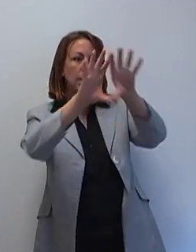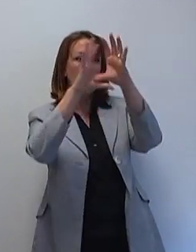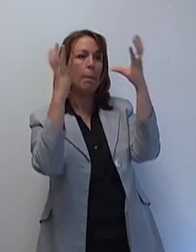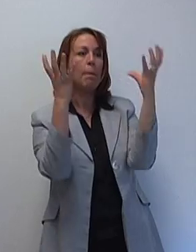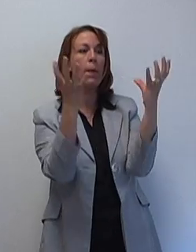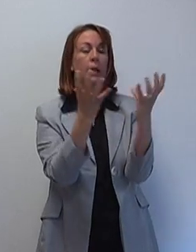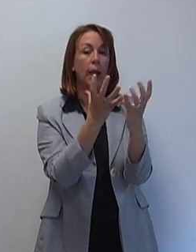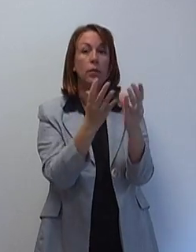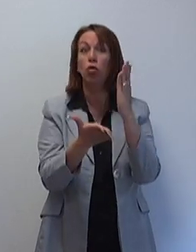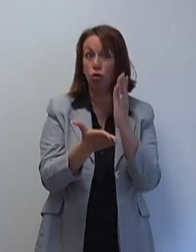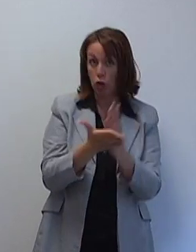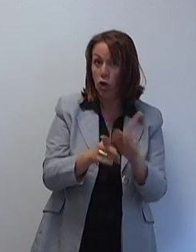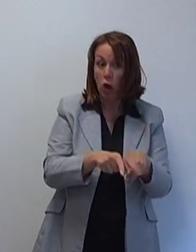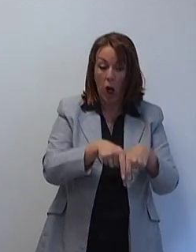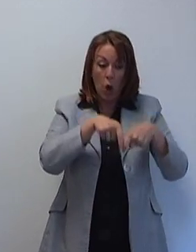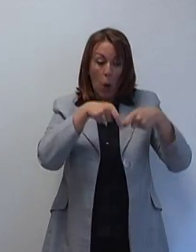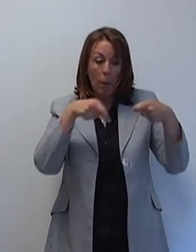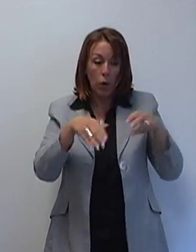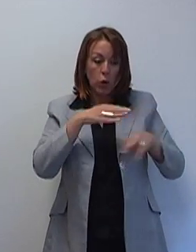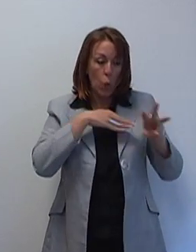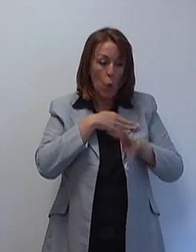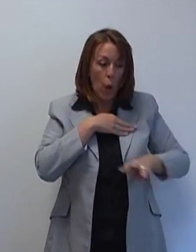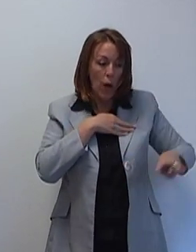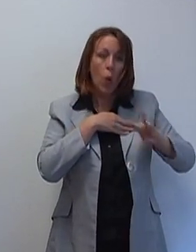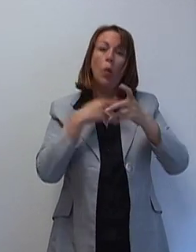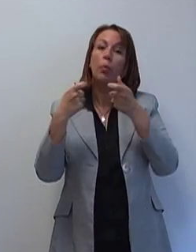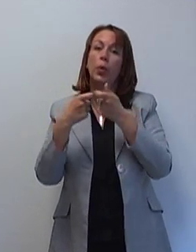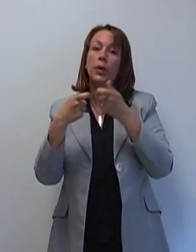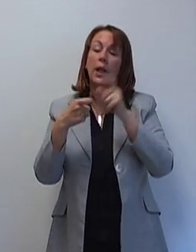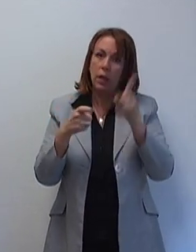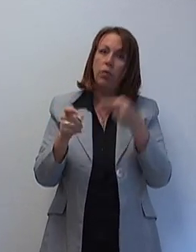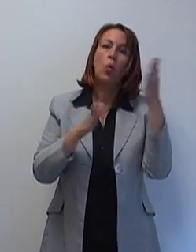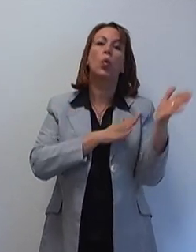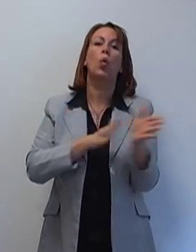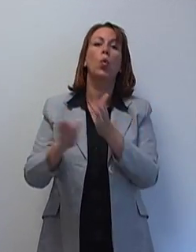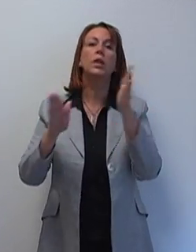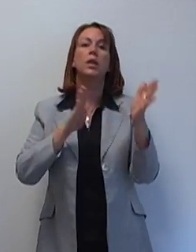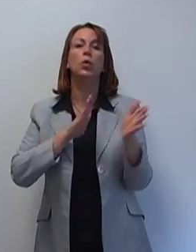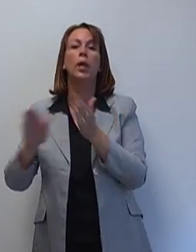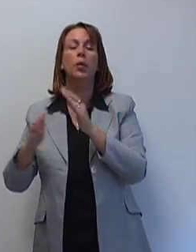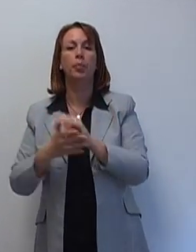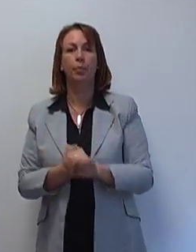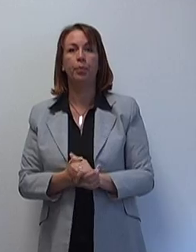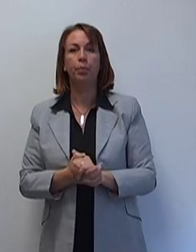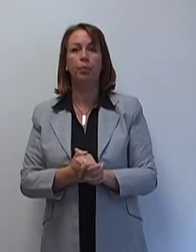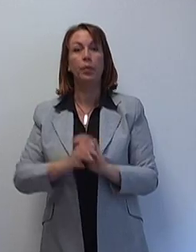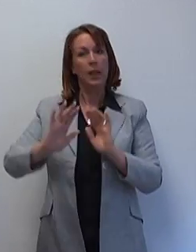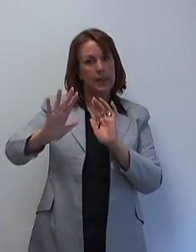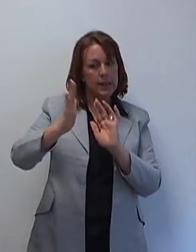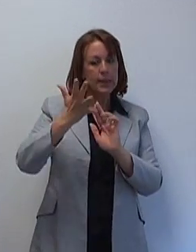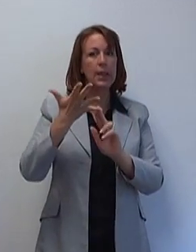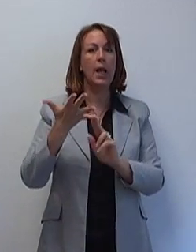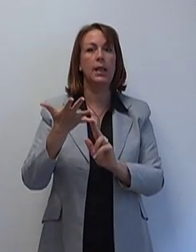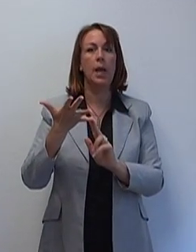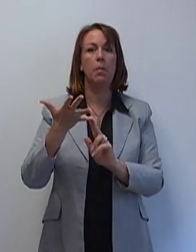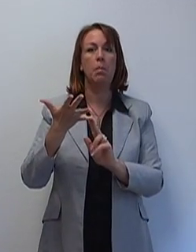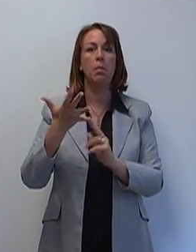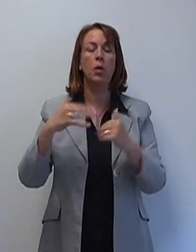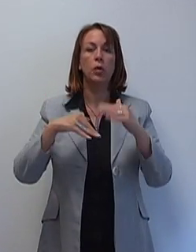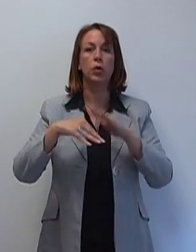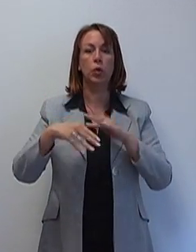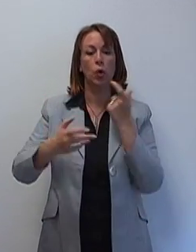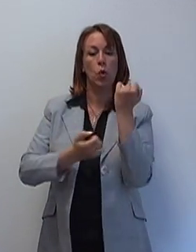respecter la planète. On a déjà largement bien commencé au niveau wallon et bruxellois, je crois qu'on doit largement continuer. Et puis, la